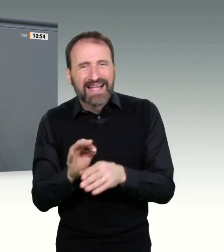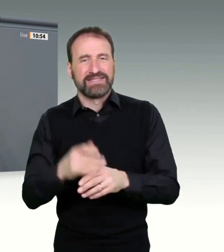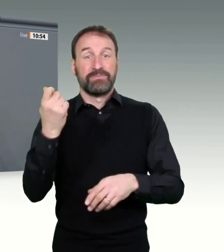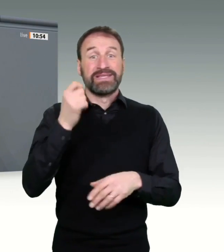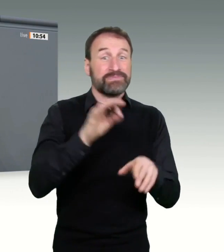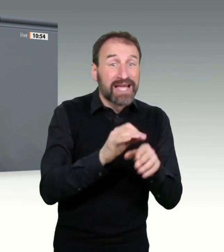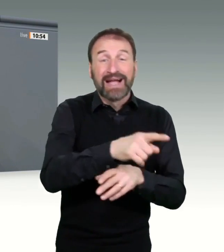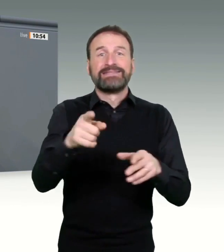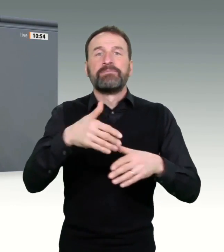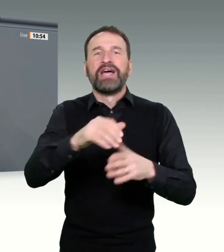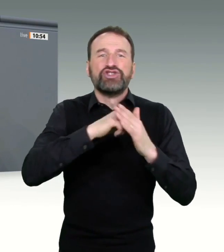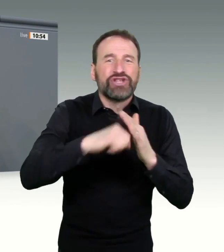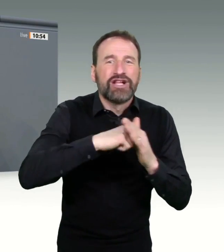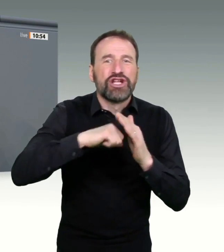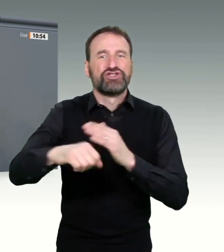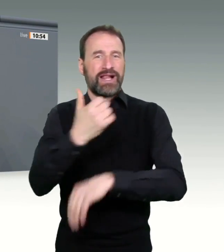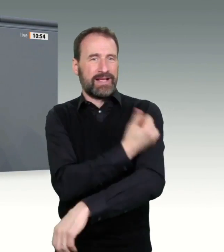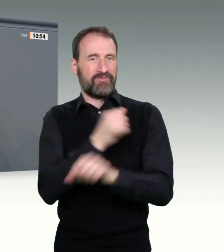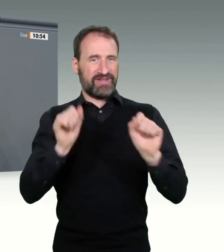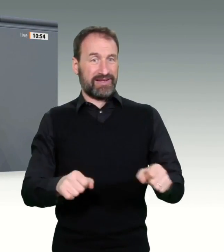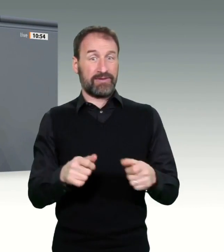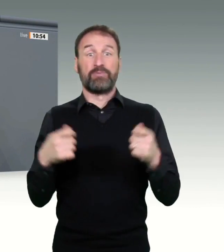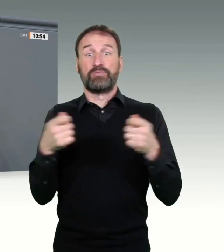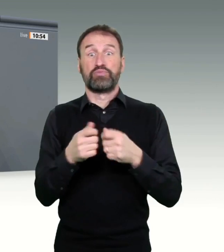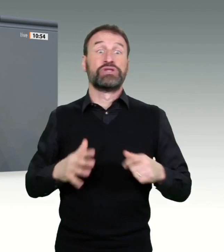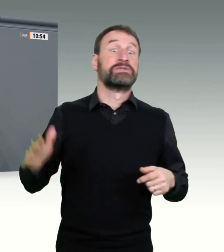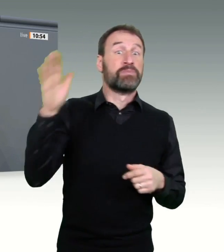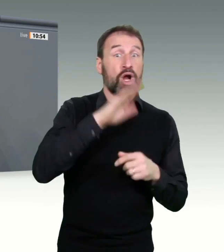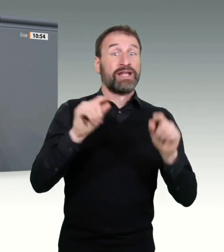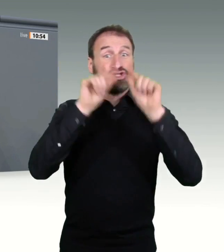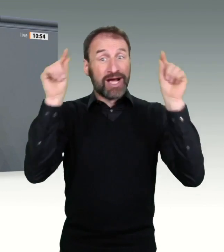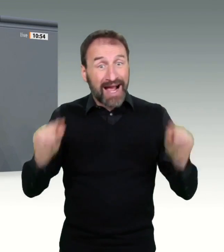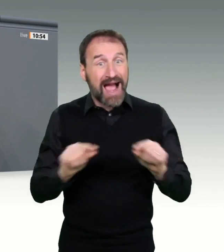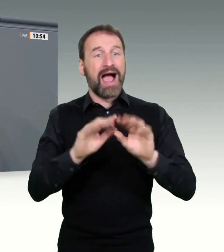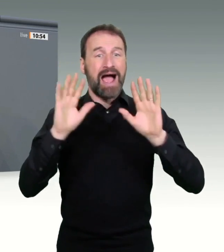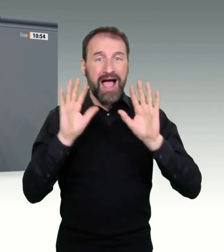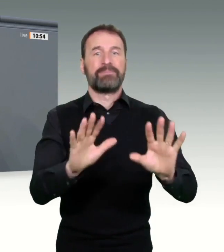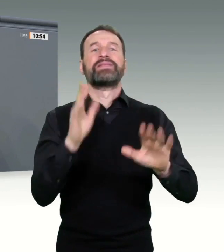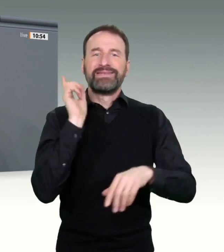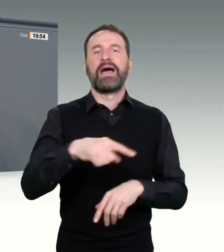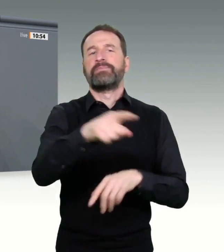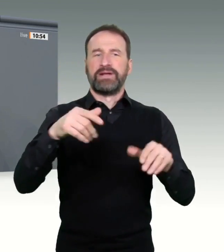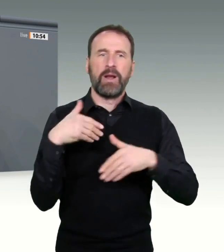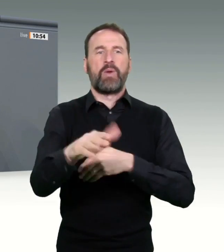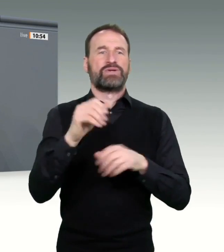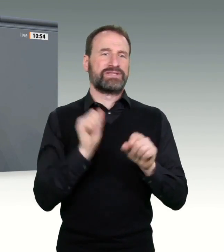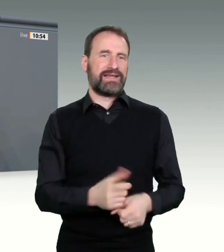ist das Problem nicht das fehlende internationale Impfportal, sondern dass ab Mitte März die Impfzentren in der Lage sein müssen,